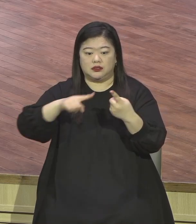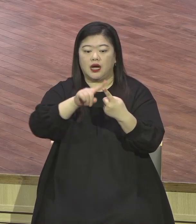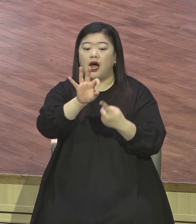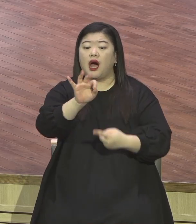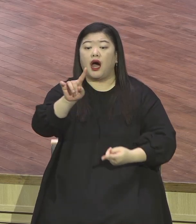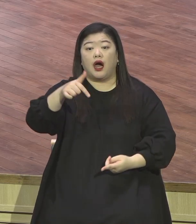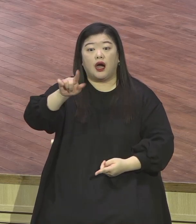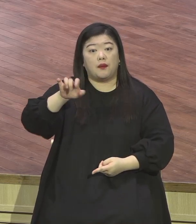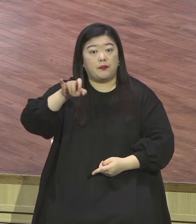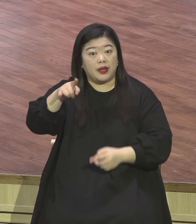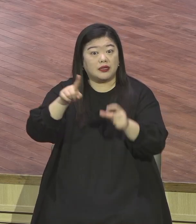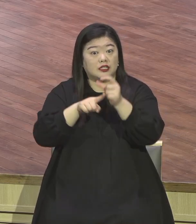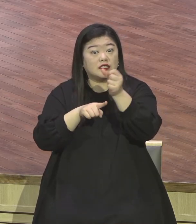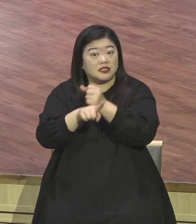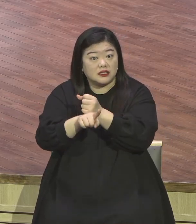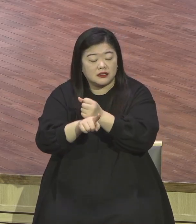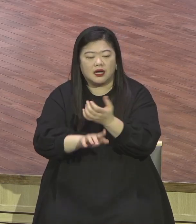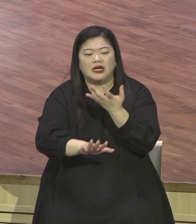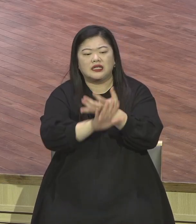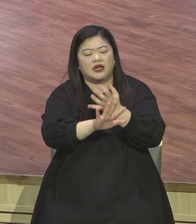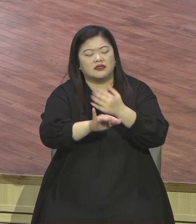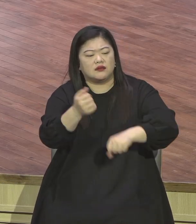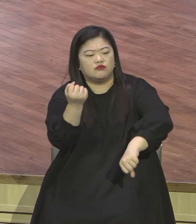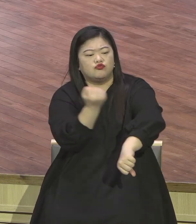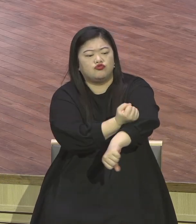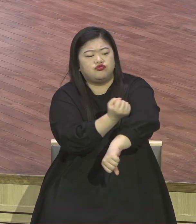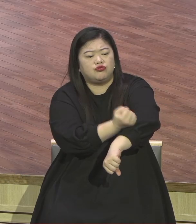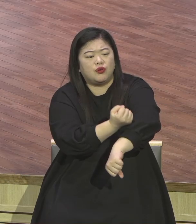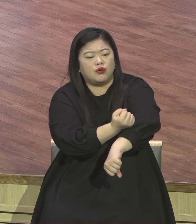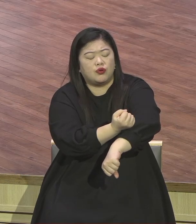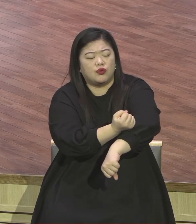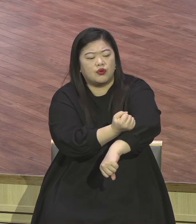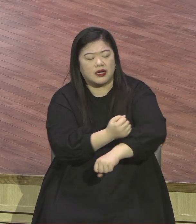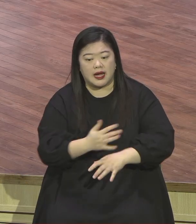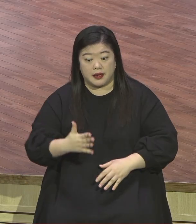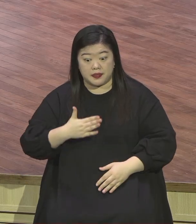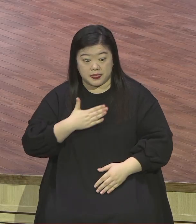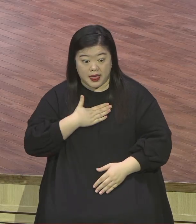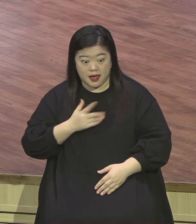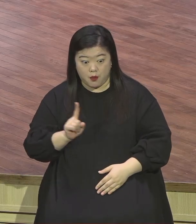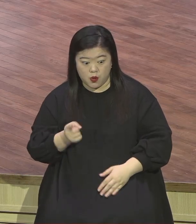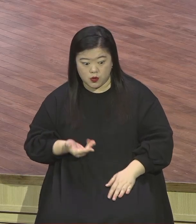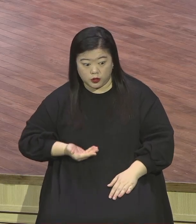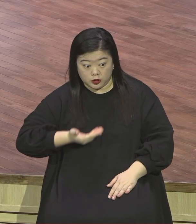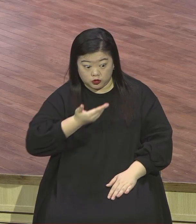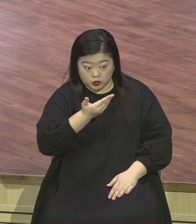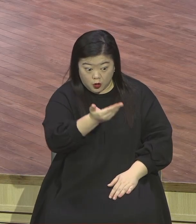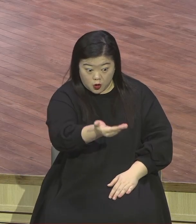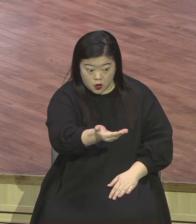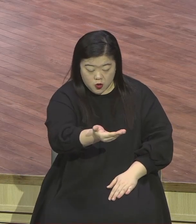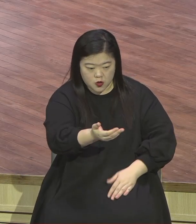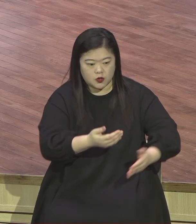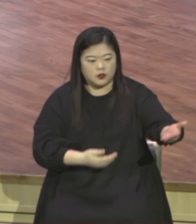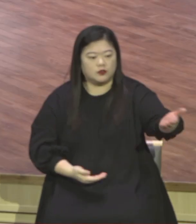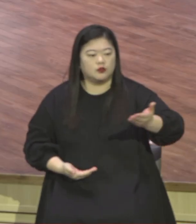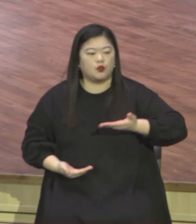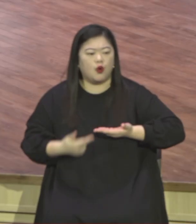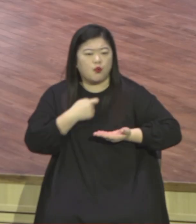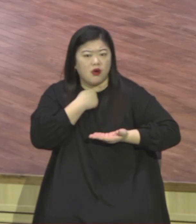행위를 요구하지 않은 무조건적 일방적 사랑이 아가페예요 상대가